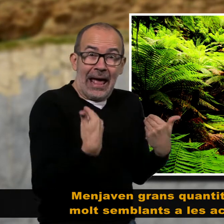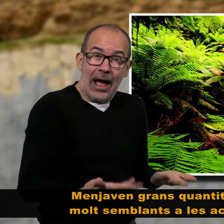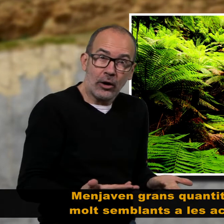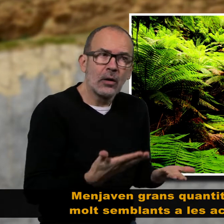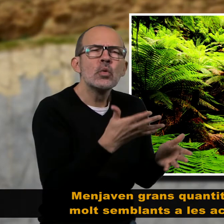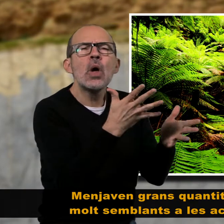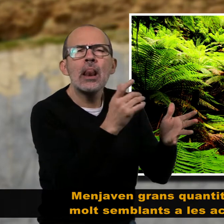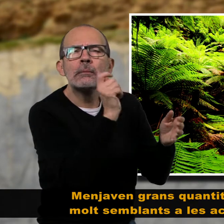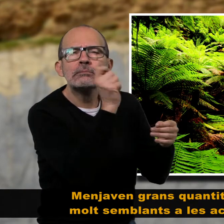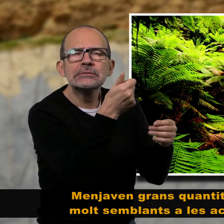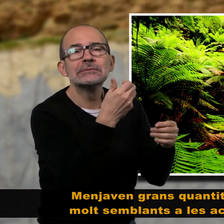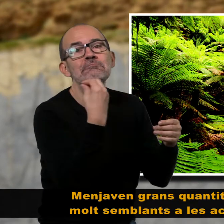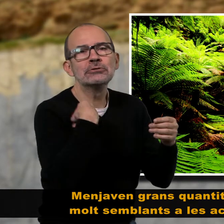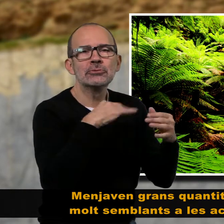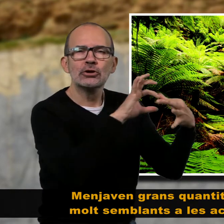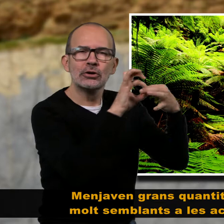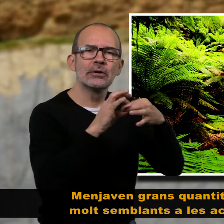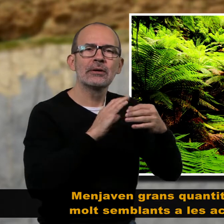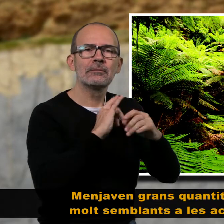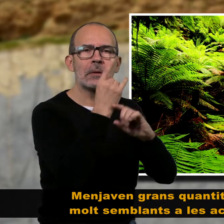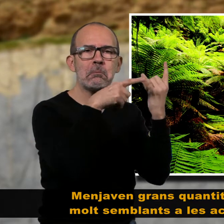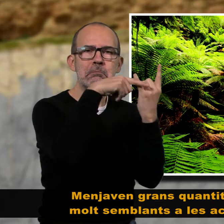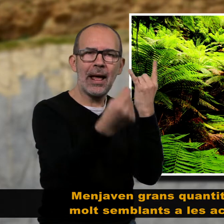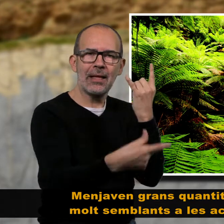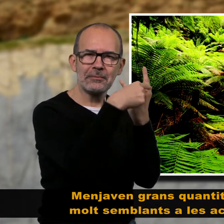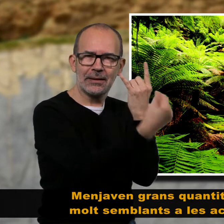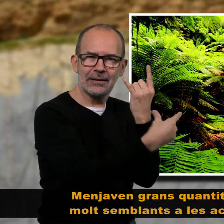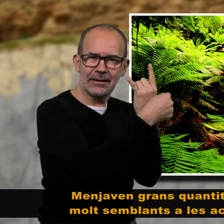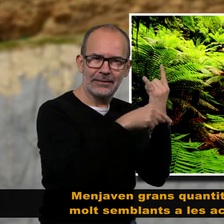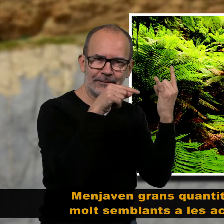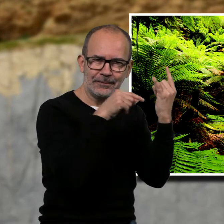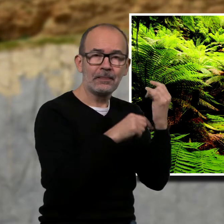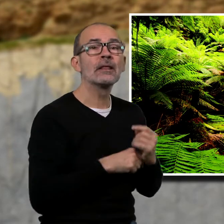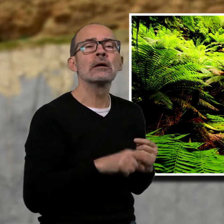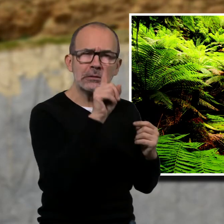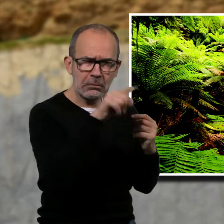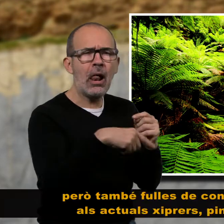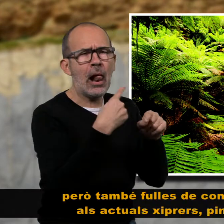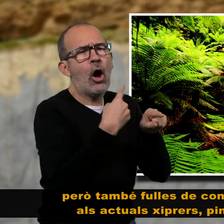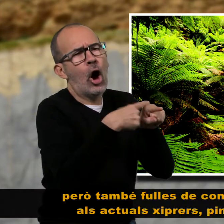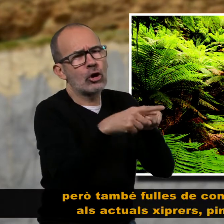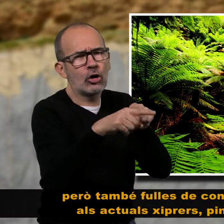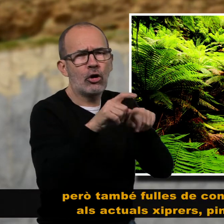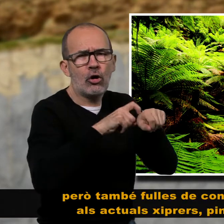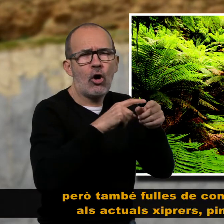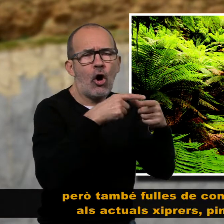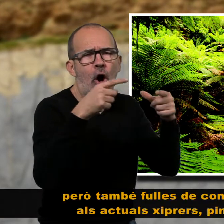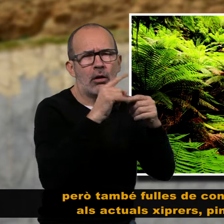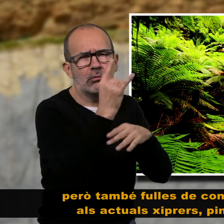Menjaven grans quantitats de cícades, molt semblants a les actuals palmeres, però també fulles a coníferes semblants als